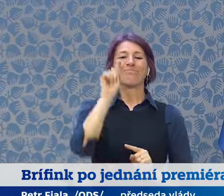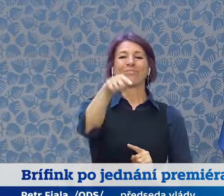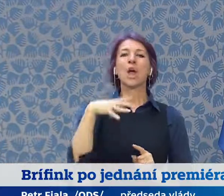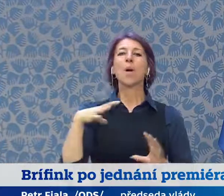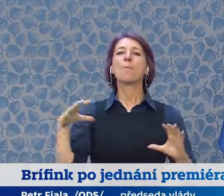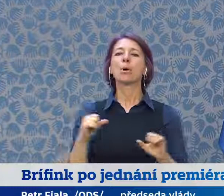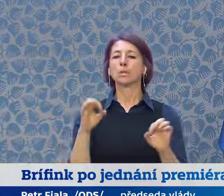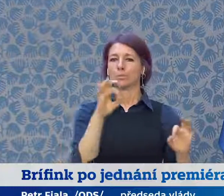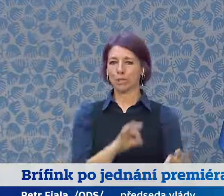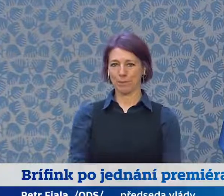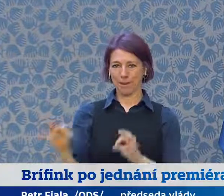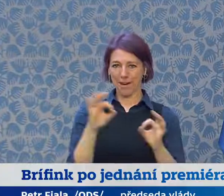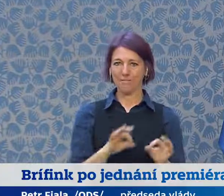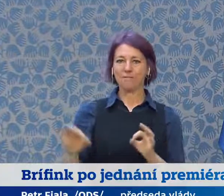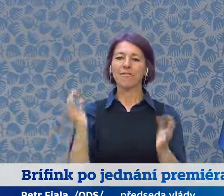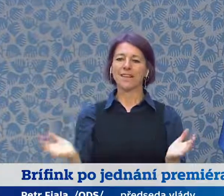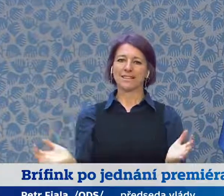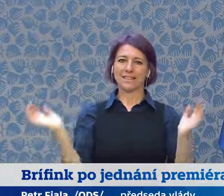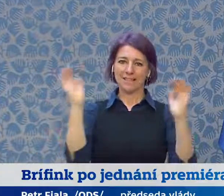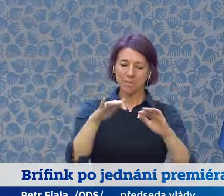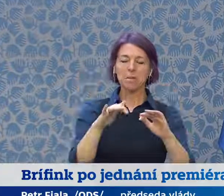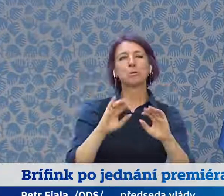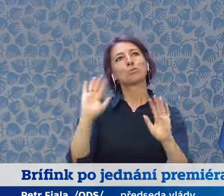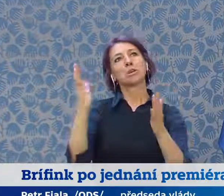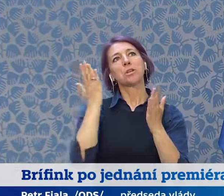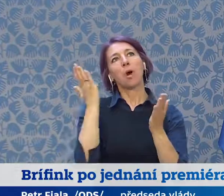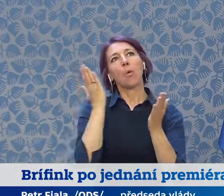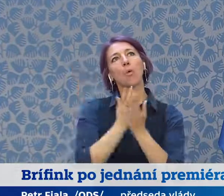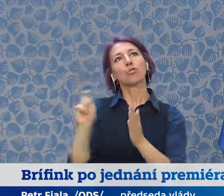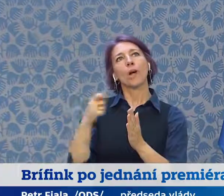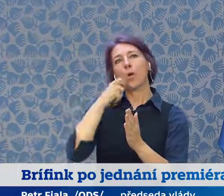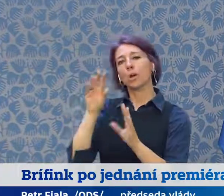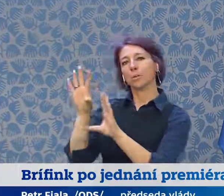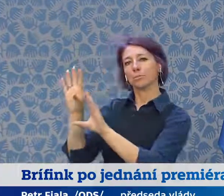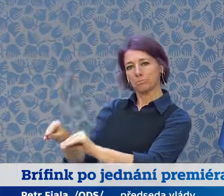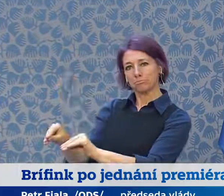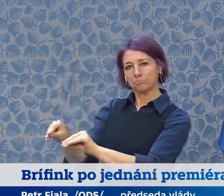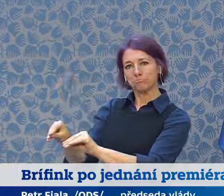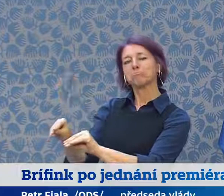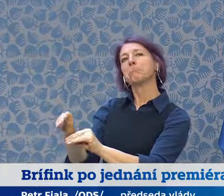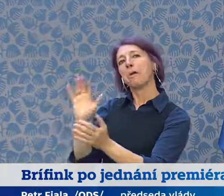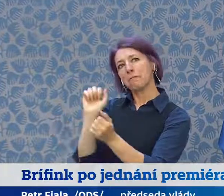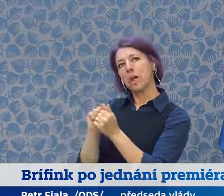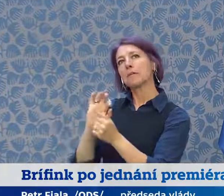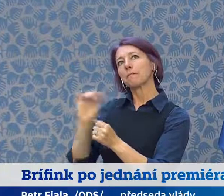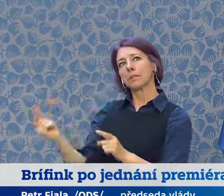se týkal poválečné obnovy Ukrajiny a aby se ho mohl zúčastnit prezident Zelenský osobně poté, co válka na